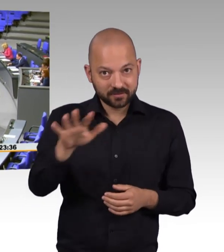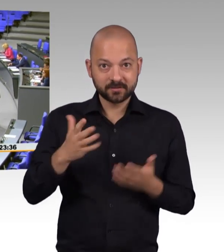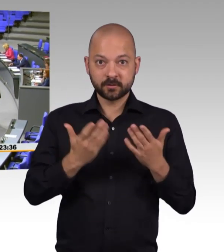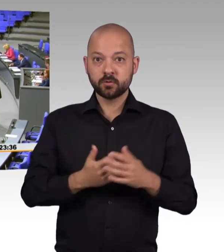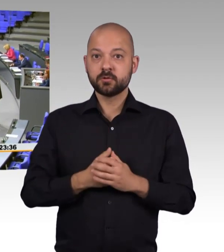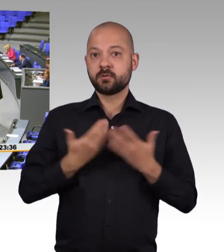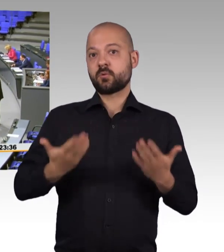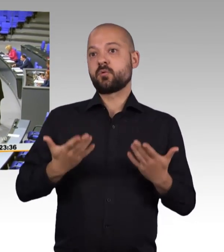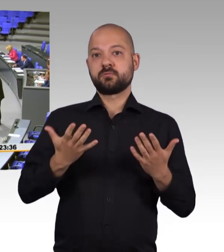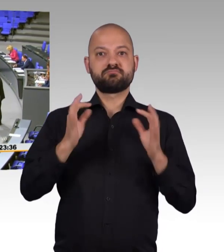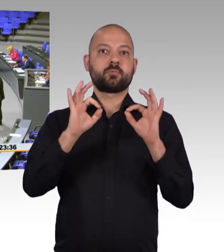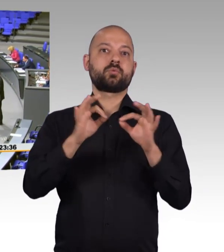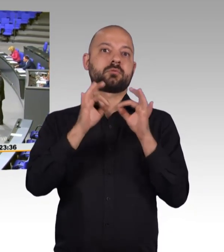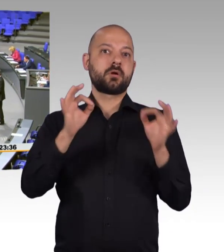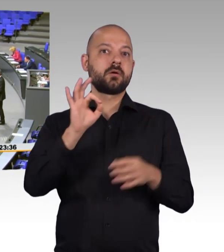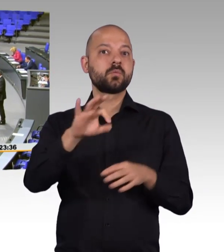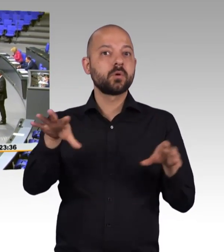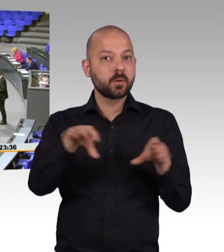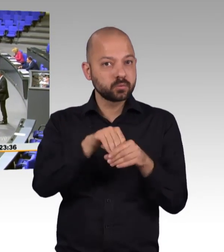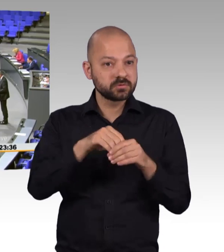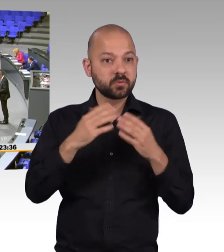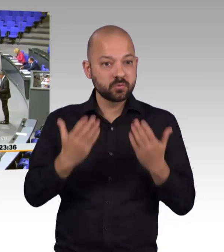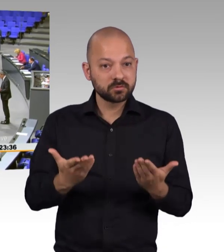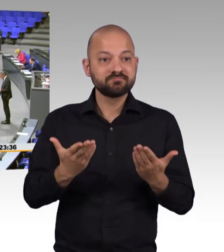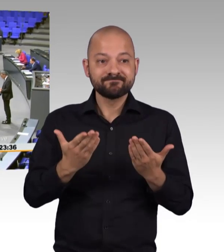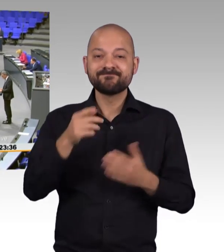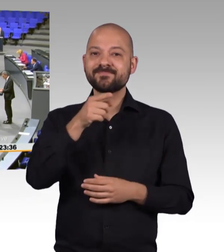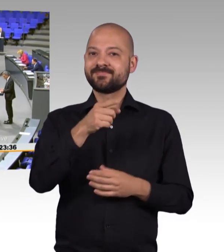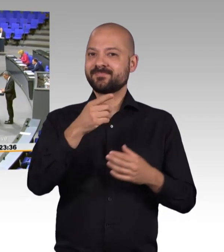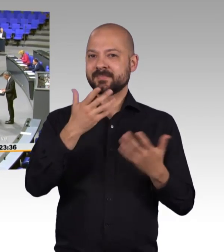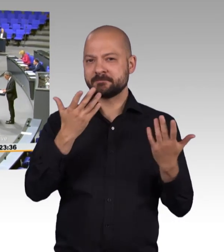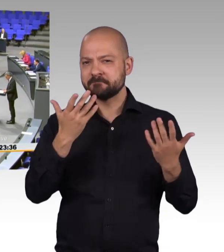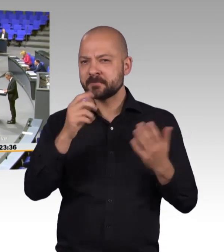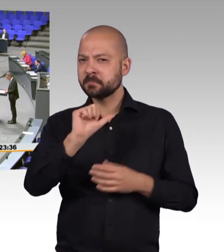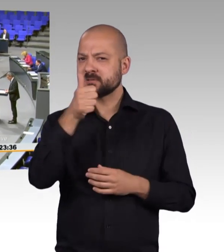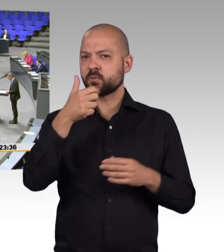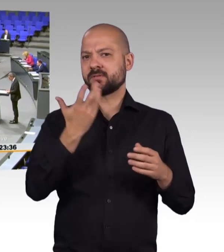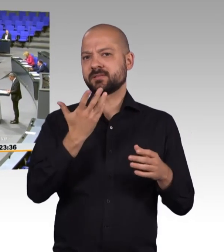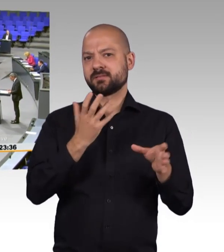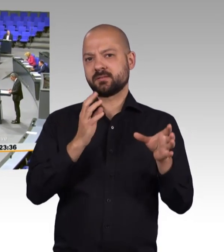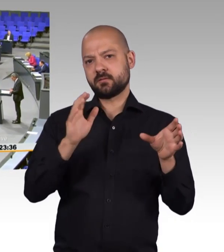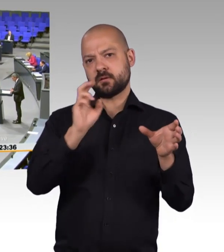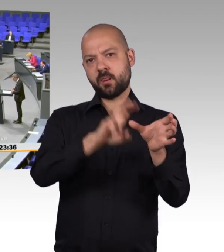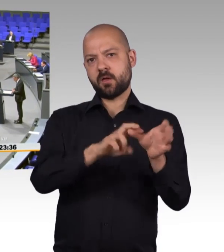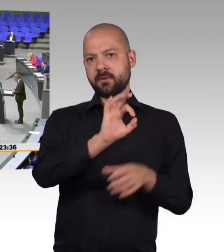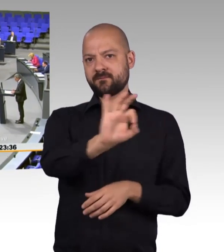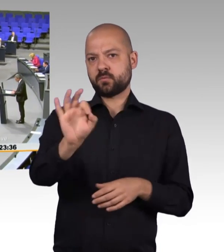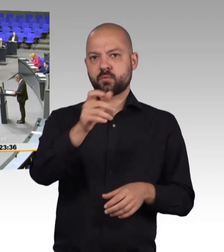die Inklusion, und zwar insbesondere für die Teilhabe der Menschen an demokratischen Wahlen. Denn wir beschließen heute